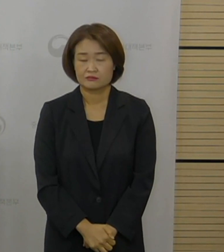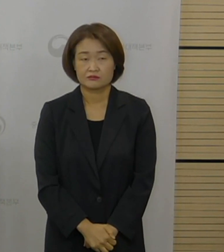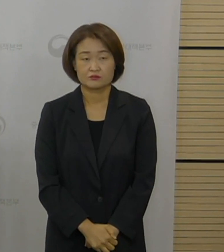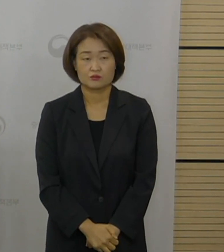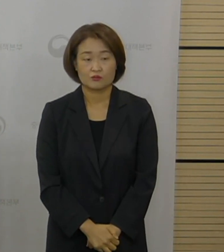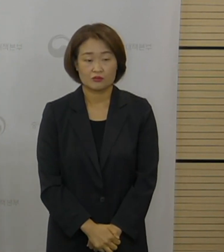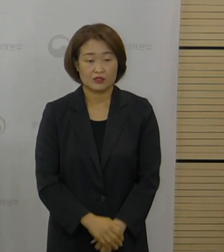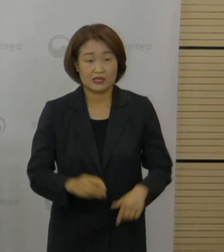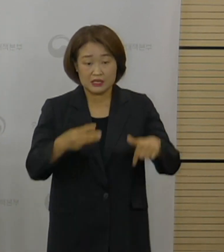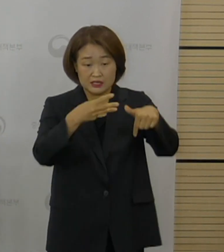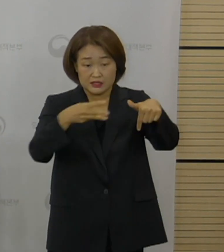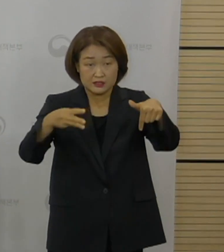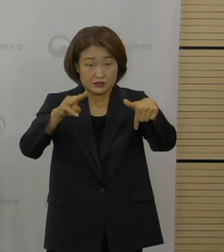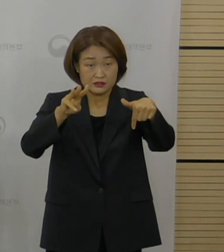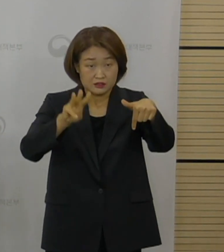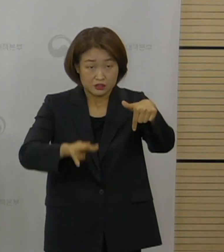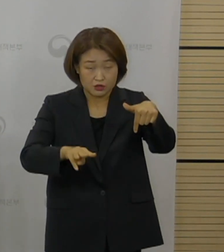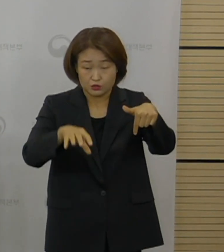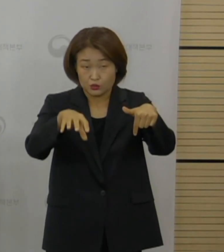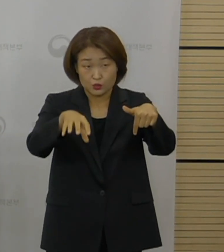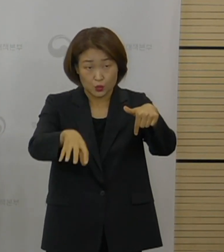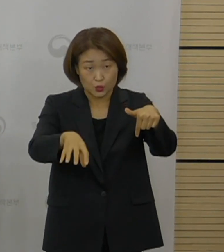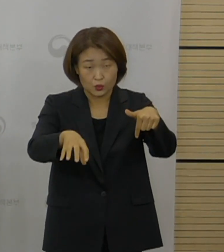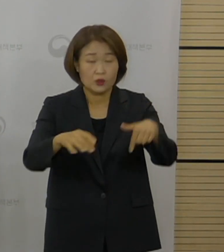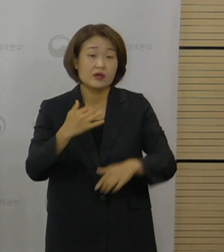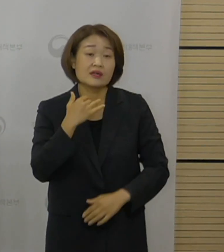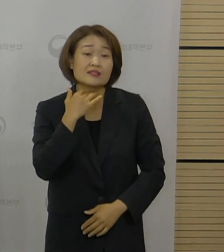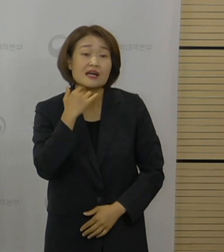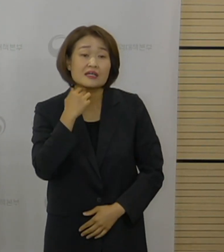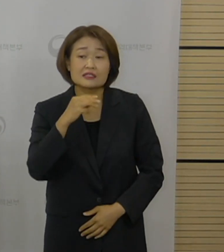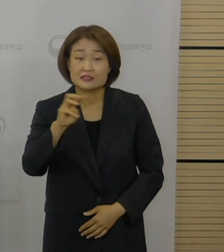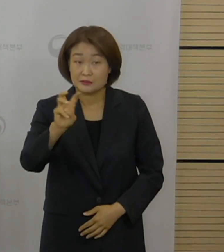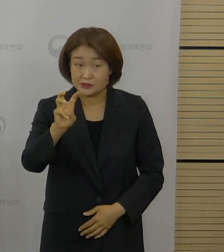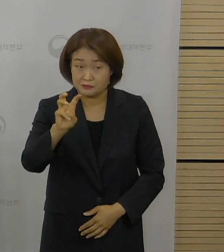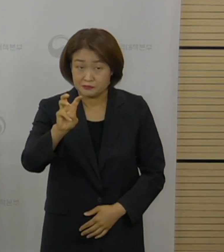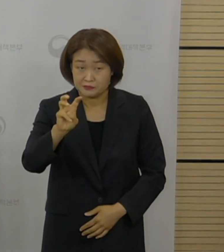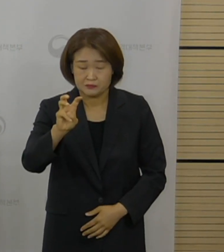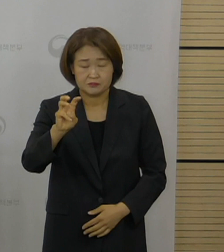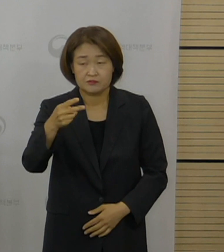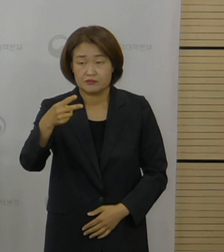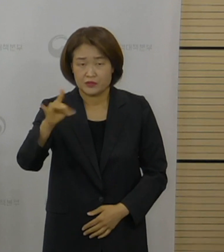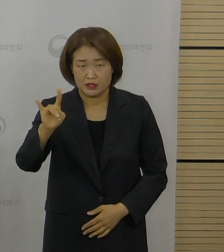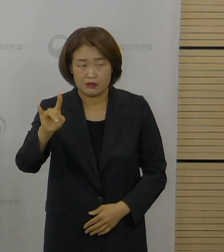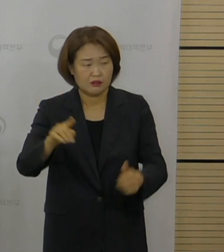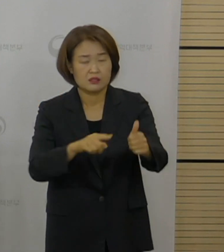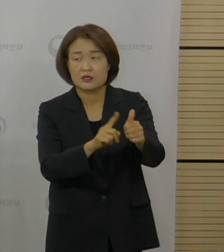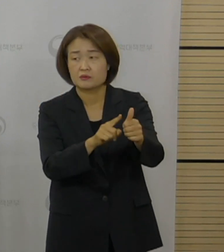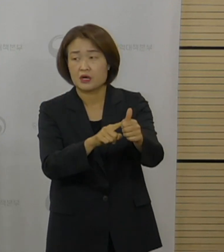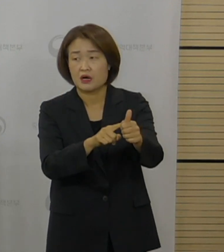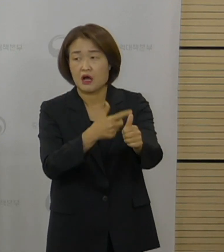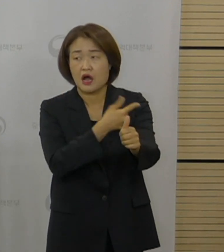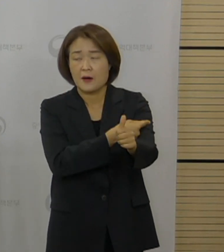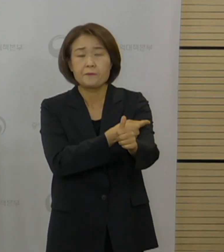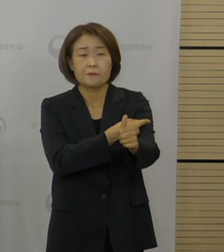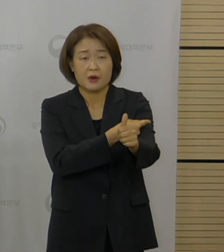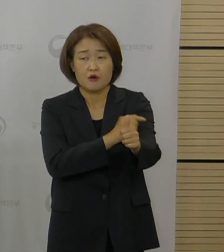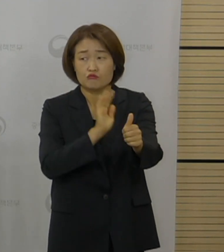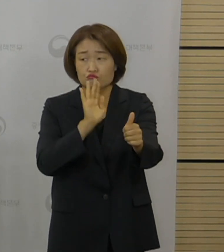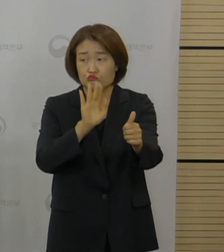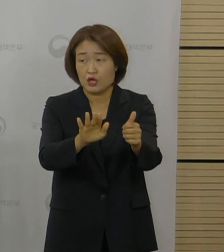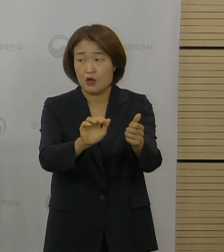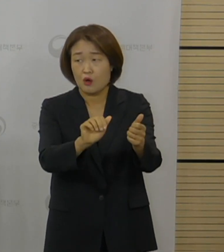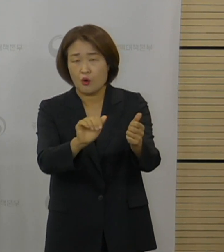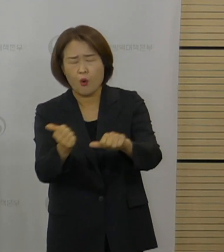인천에서 30대 남성이 아스트라제네카 접종 후 사망했다라는 발표가 있었는데 질병청에서